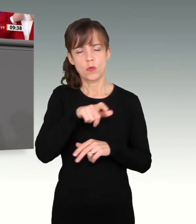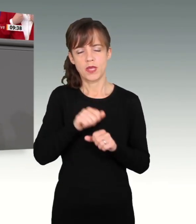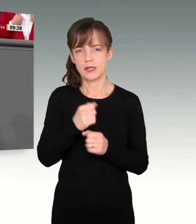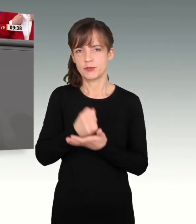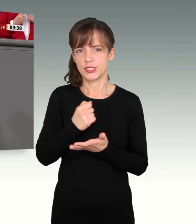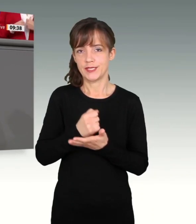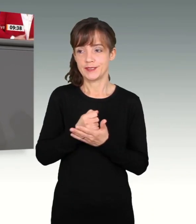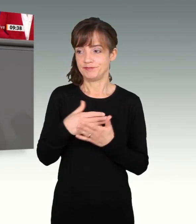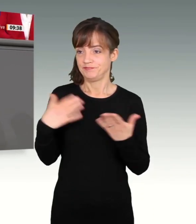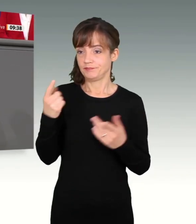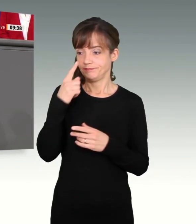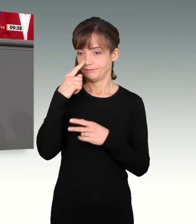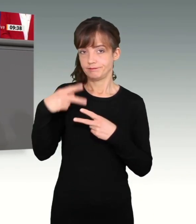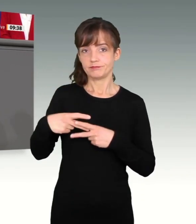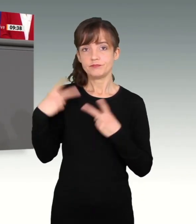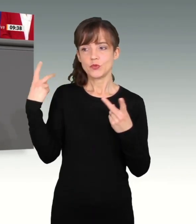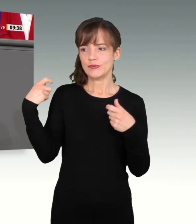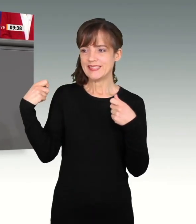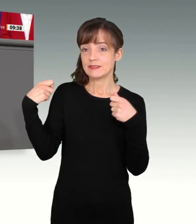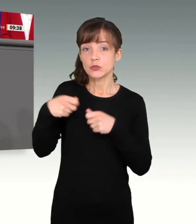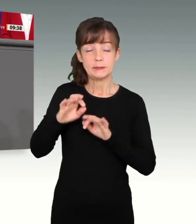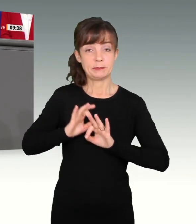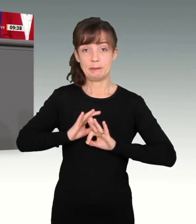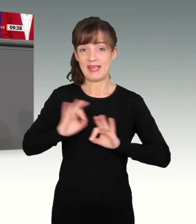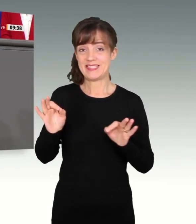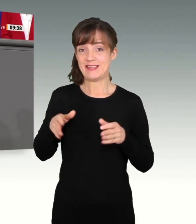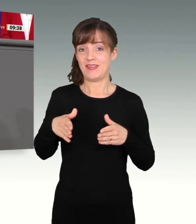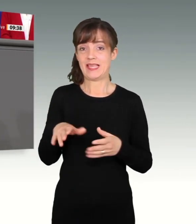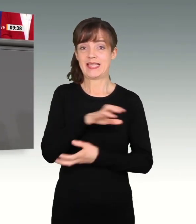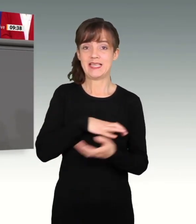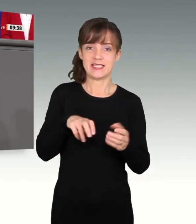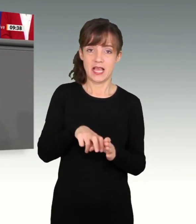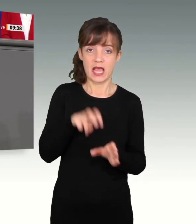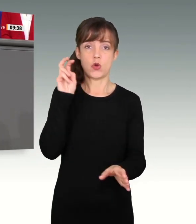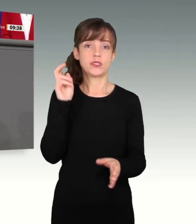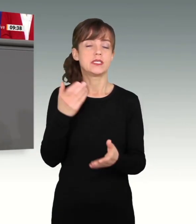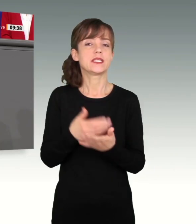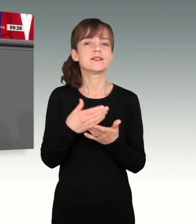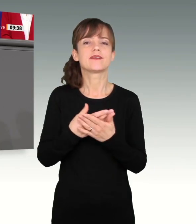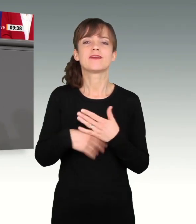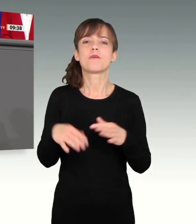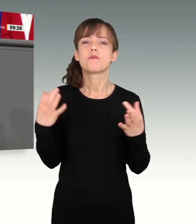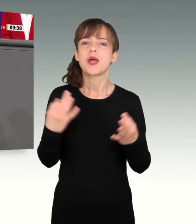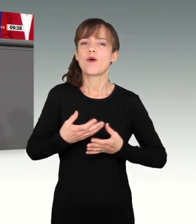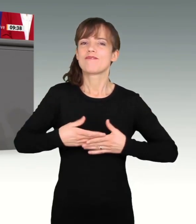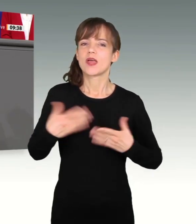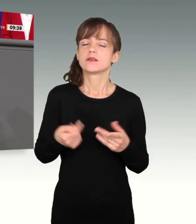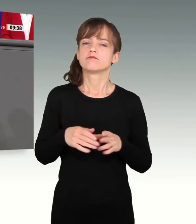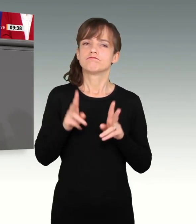öffentliche Investition der nachhaltigste und beste Weg aus dieser Krise ist. Und deswegen brauchen wir jetzt eine grundlegende, eine große